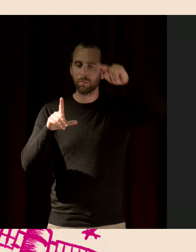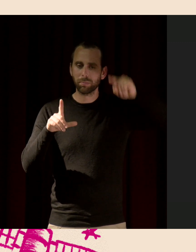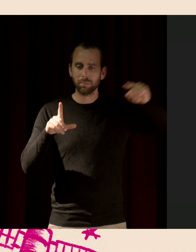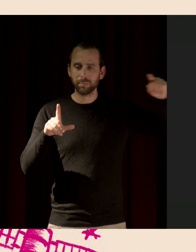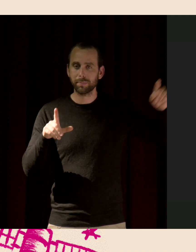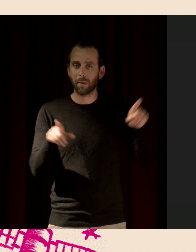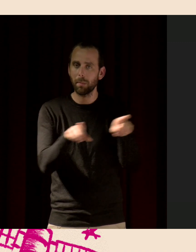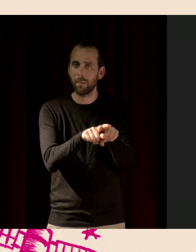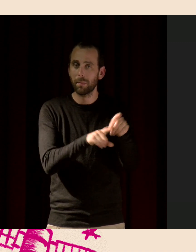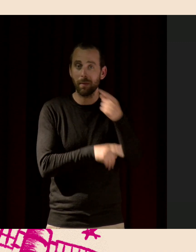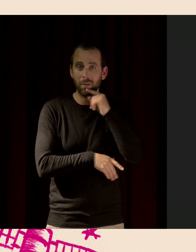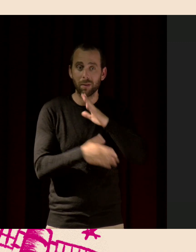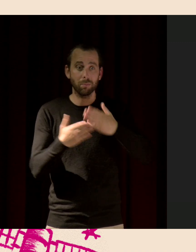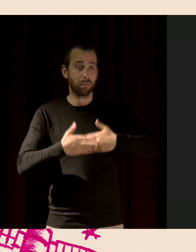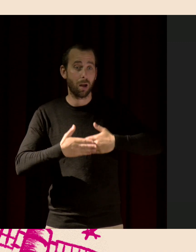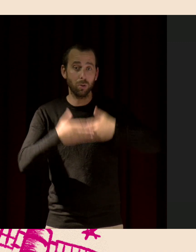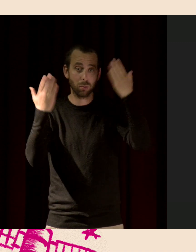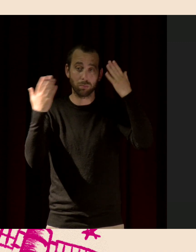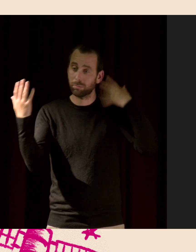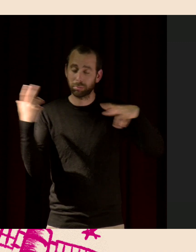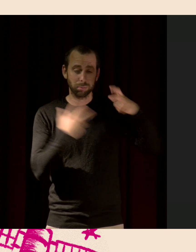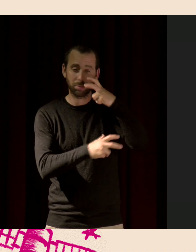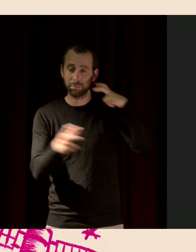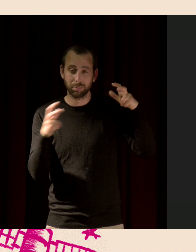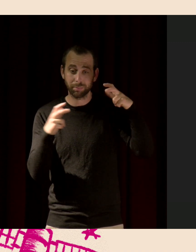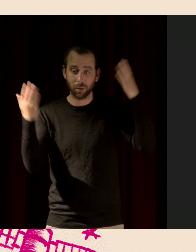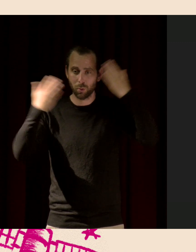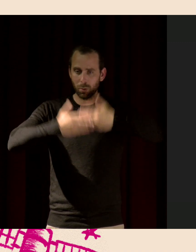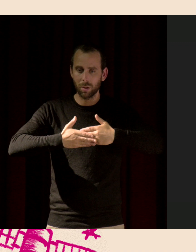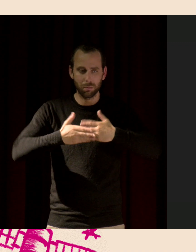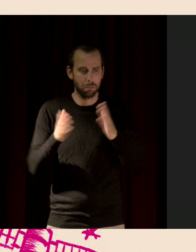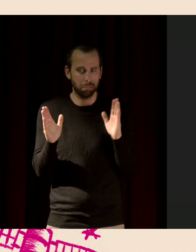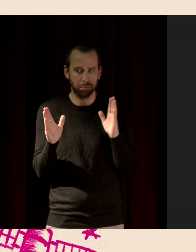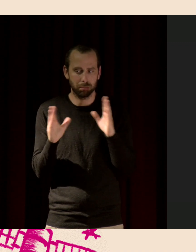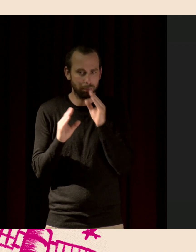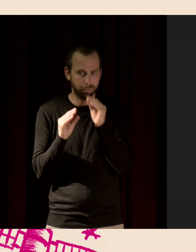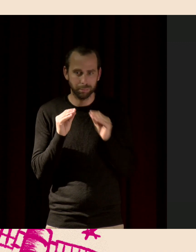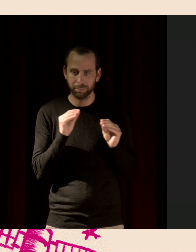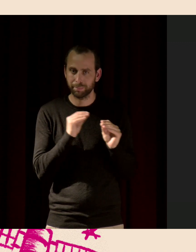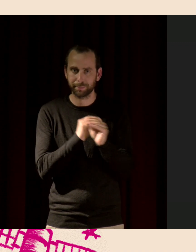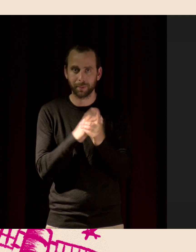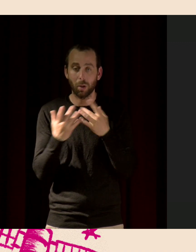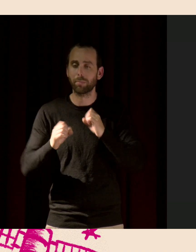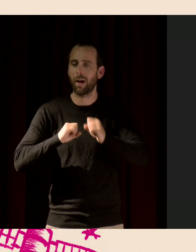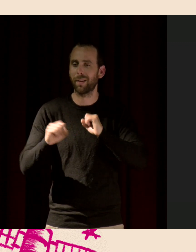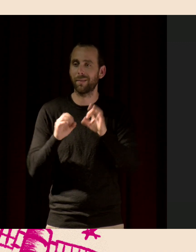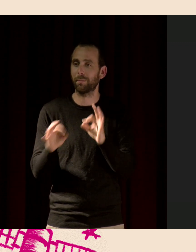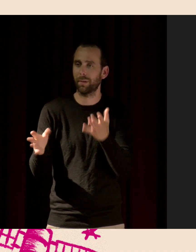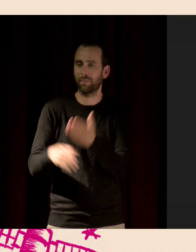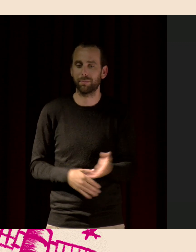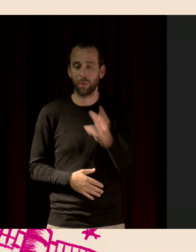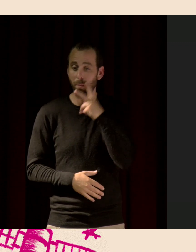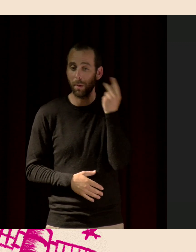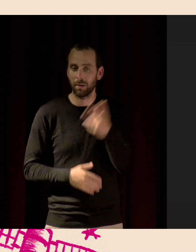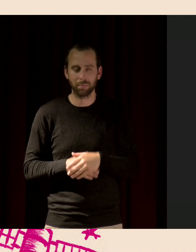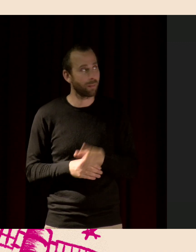essentiellement des animaux d'urne et ils se réveillent comme nous, en même temps que nous. Et ils chantent, ils sont actifs au même moment que nous. Et puis le silence. En fait,